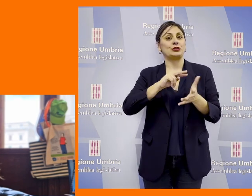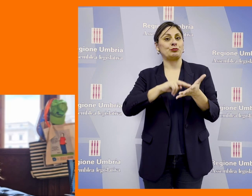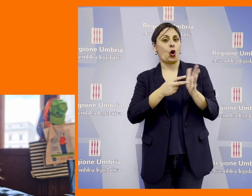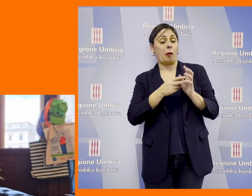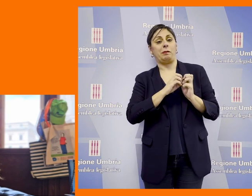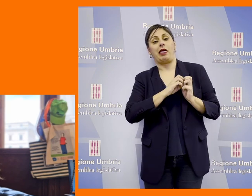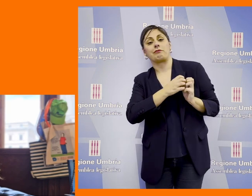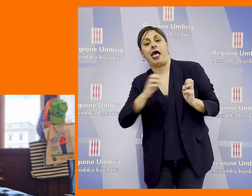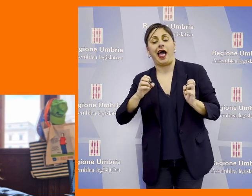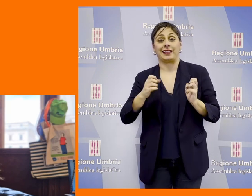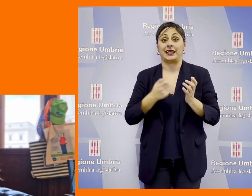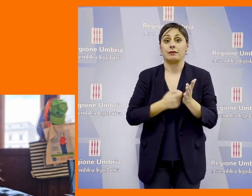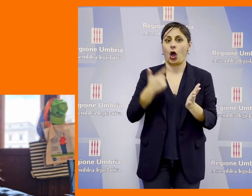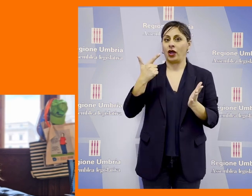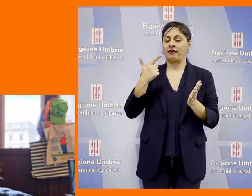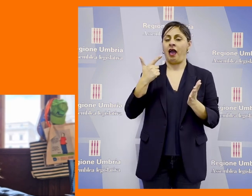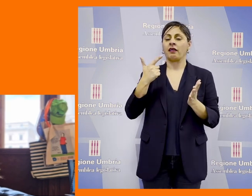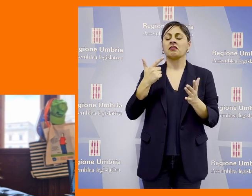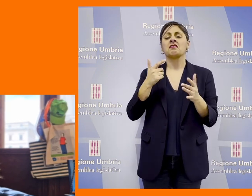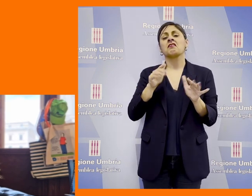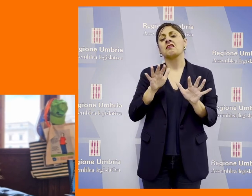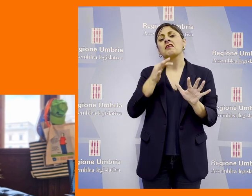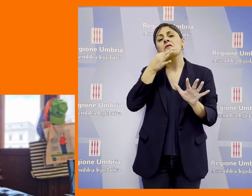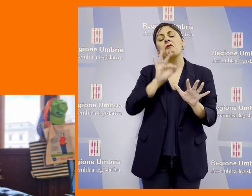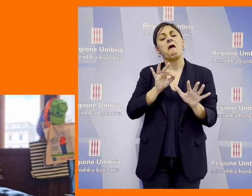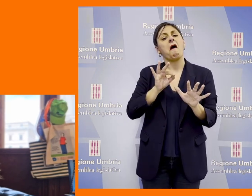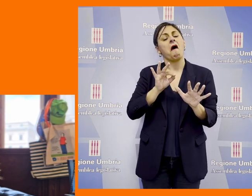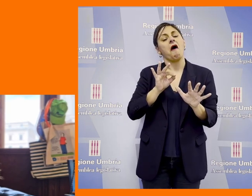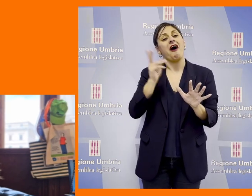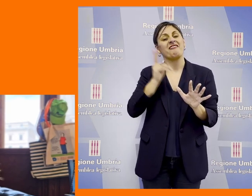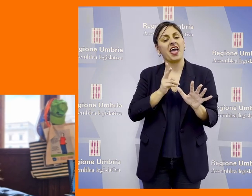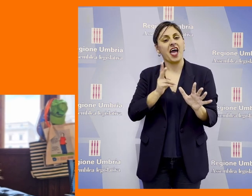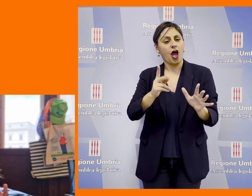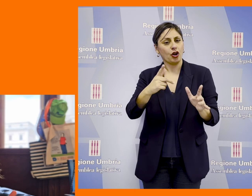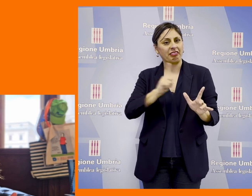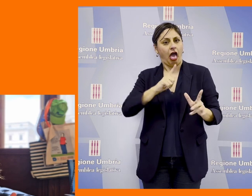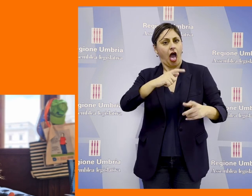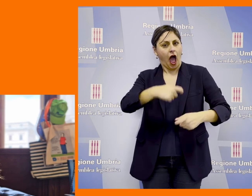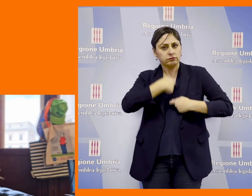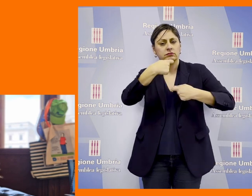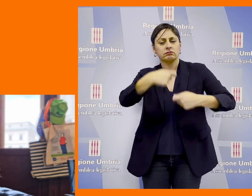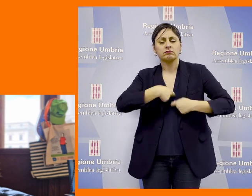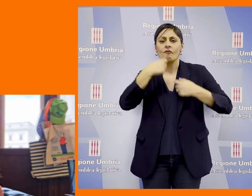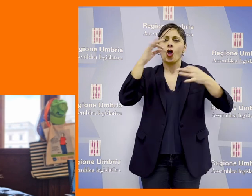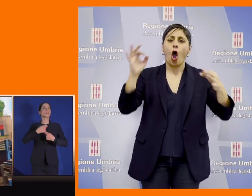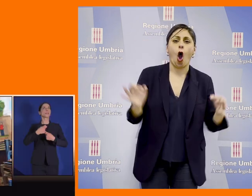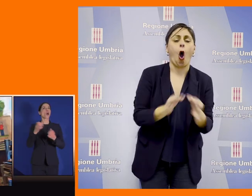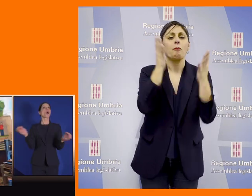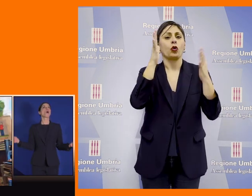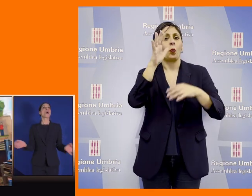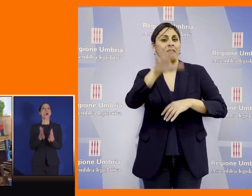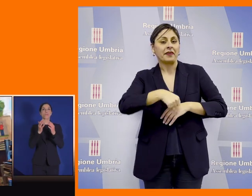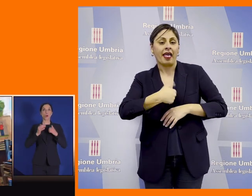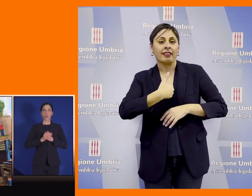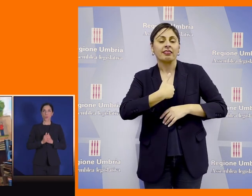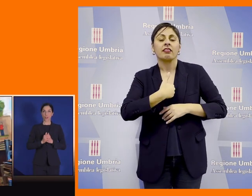problematiche molto importanti ma può essere anche davvero di grande slancio di opportunità